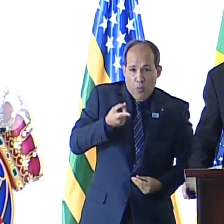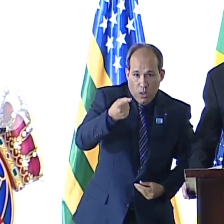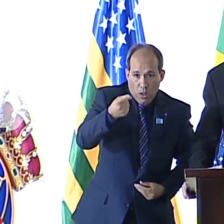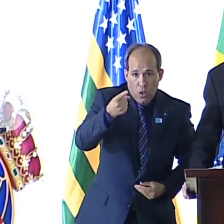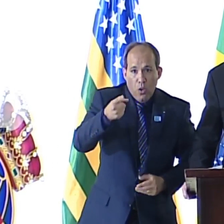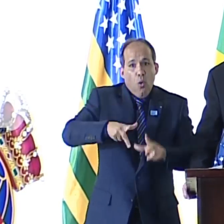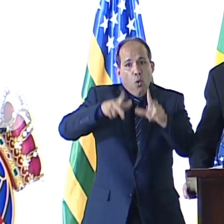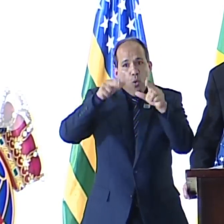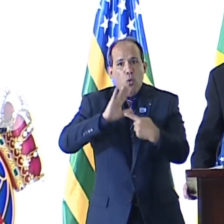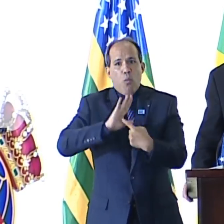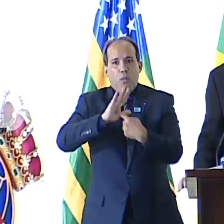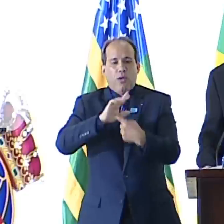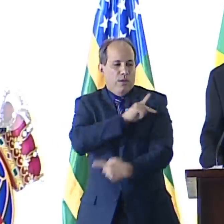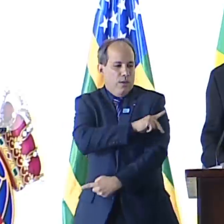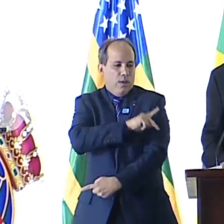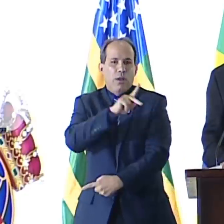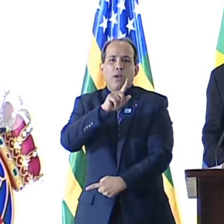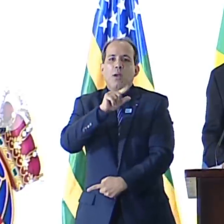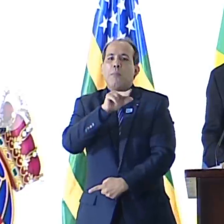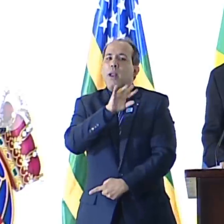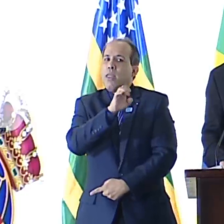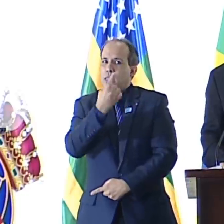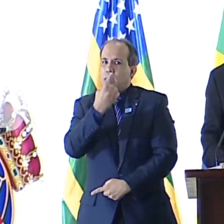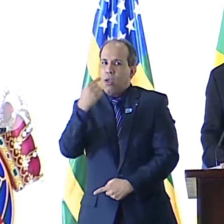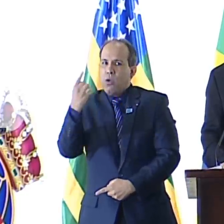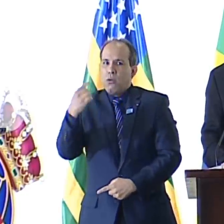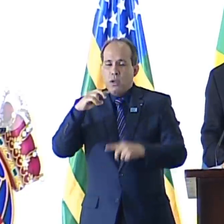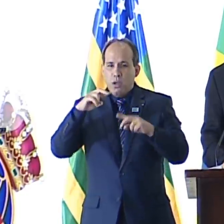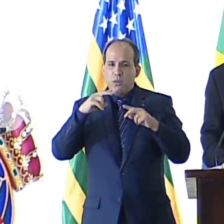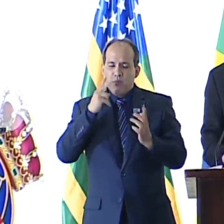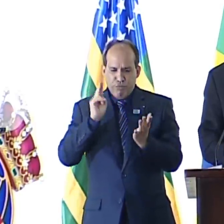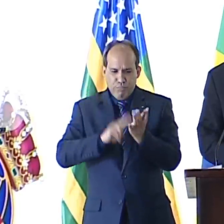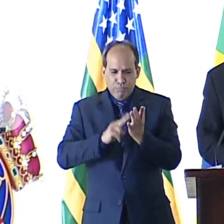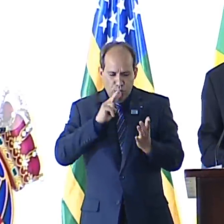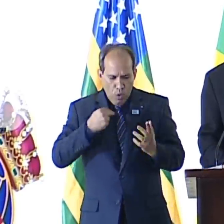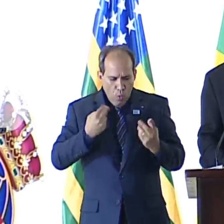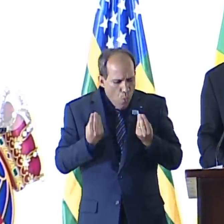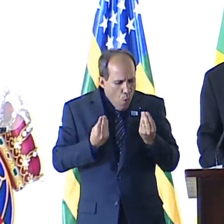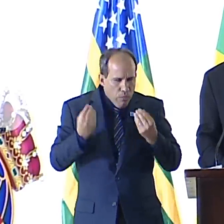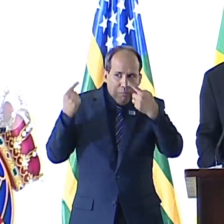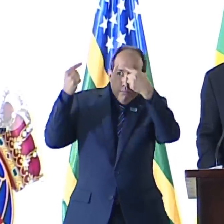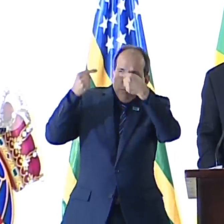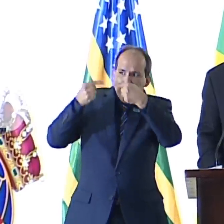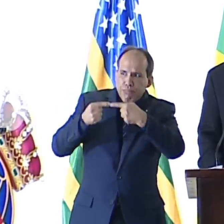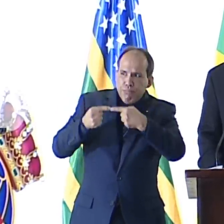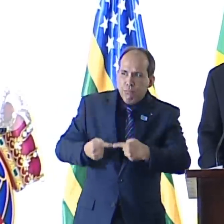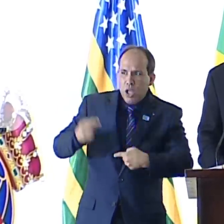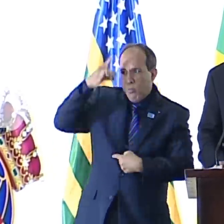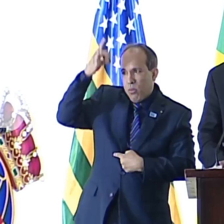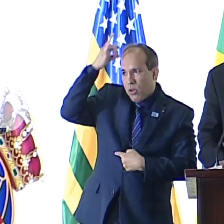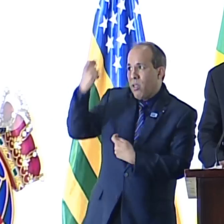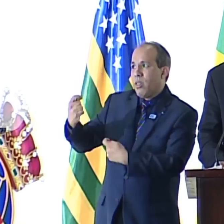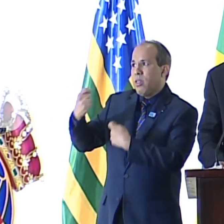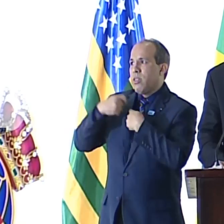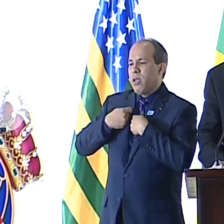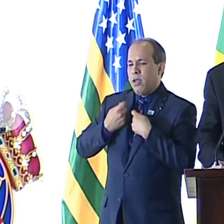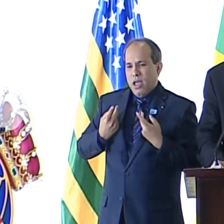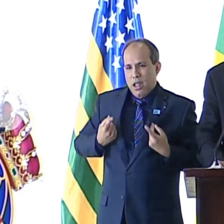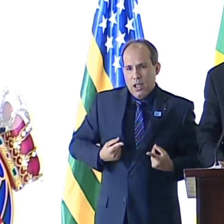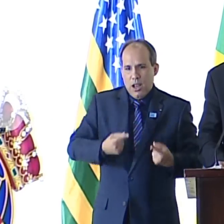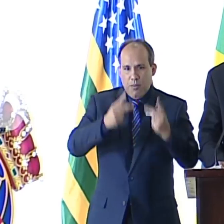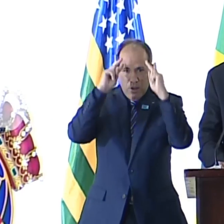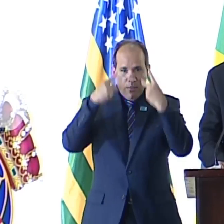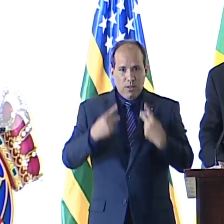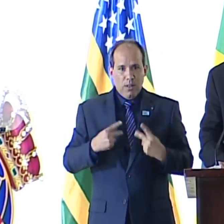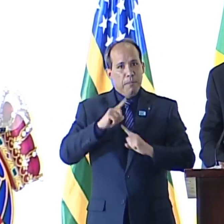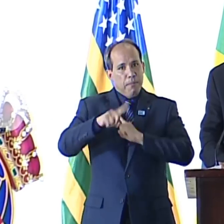demonstrava Platão, e que somente pelo reconhecimento e cultivo dessa dimensão espiritual poderá exercer plenamente sua humanidade e sua